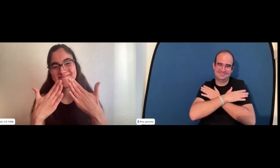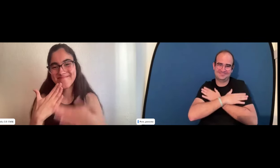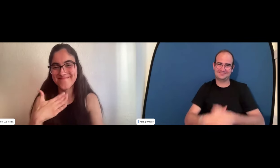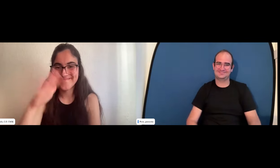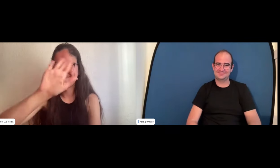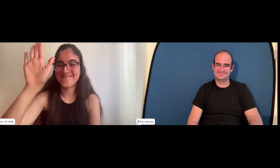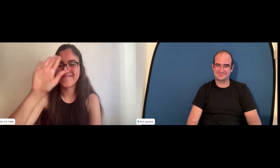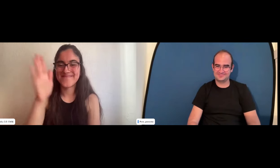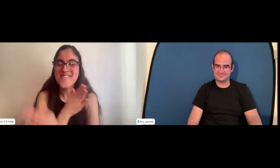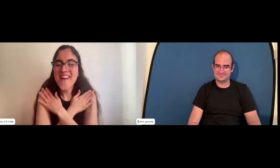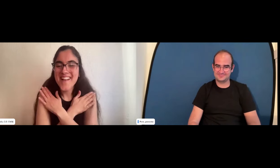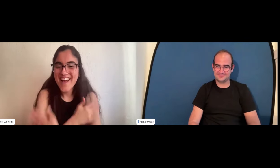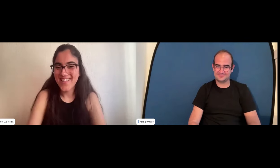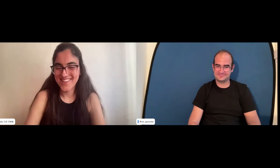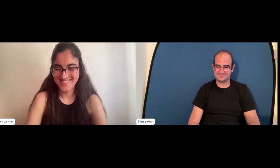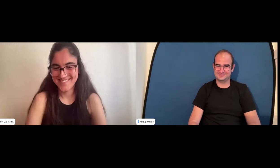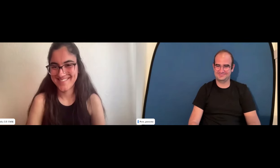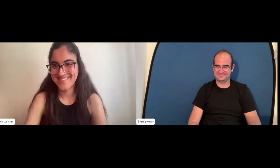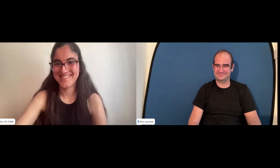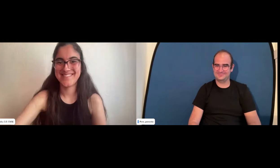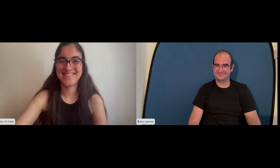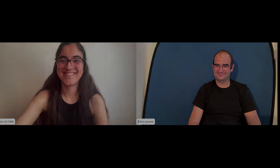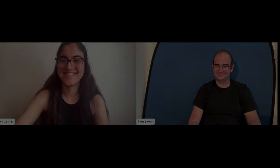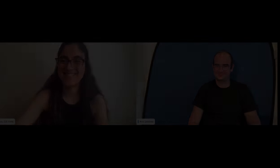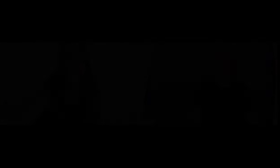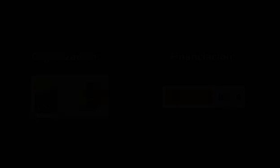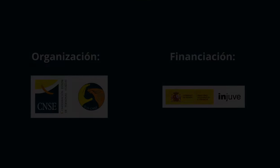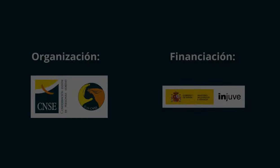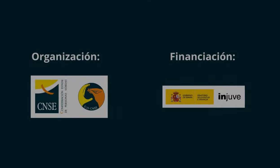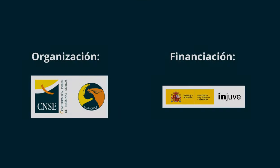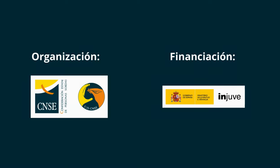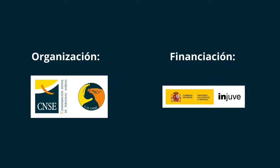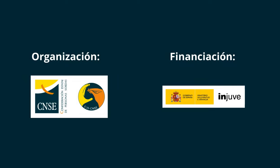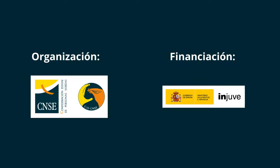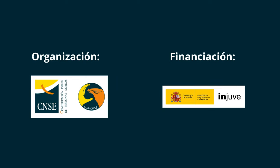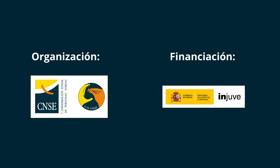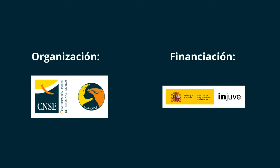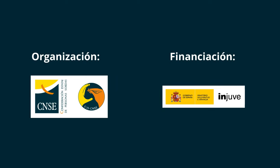nuevamente gracias abrazos un abrazo